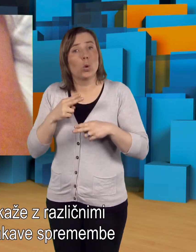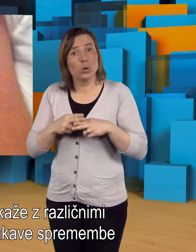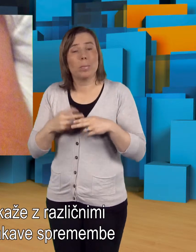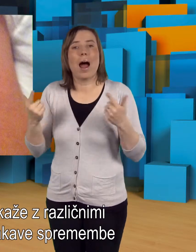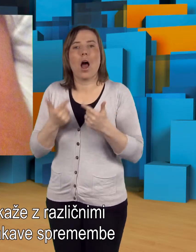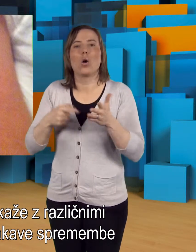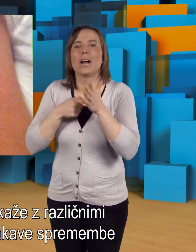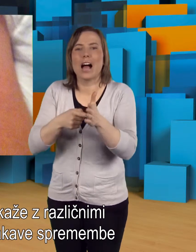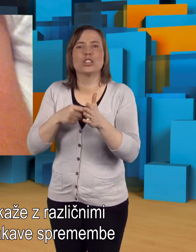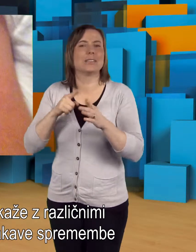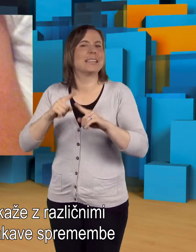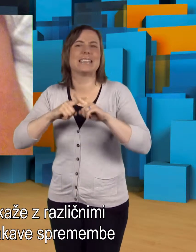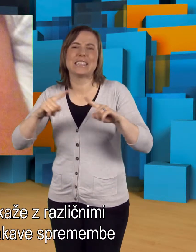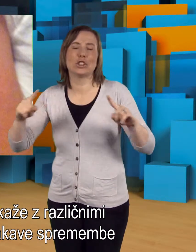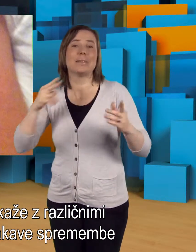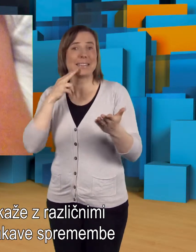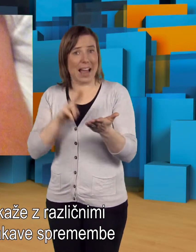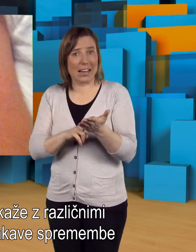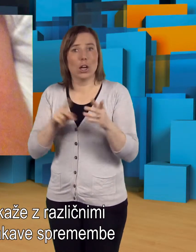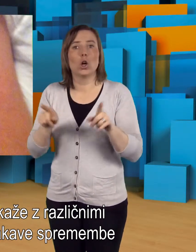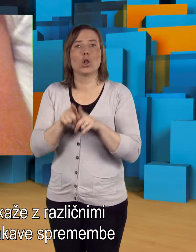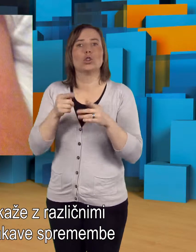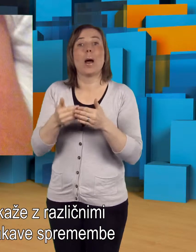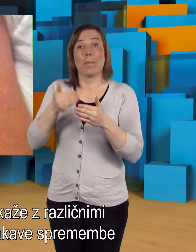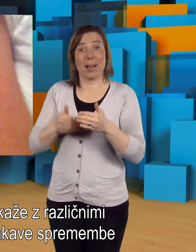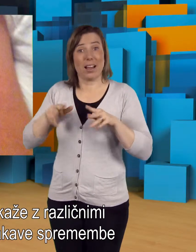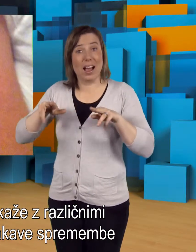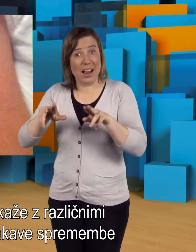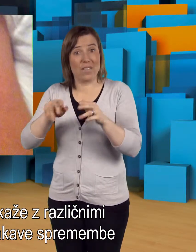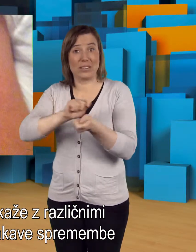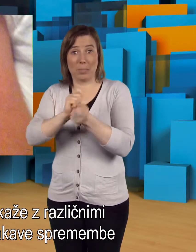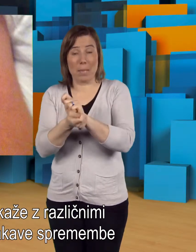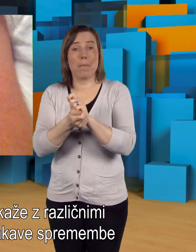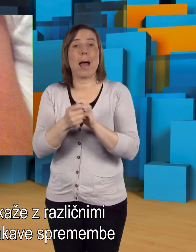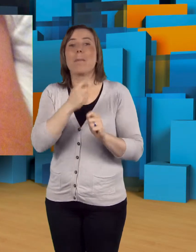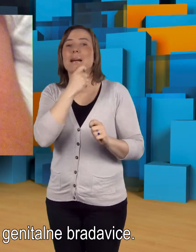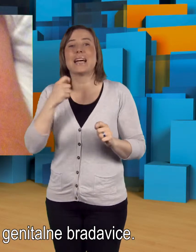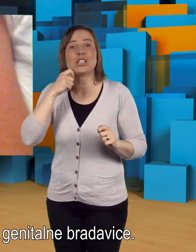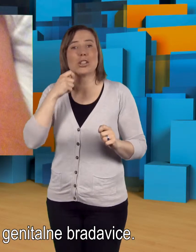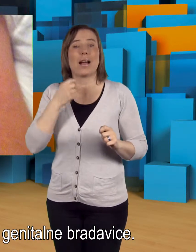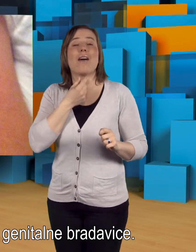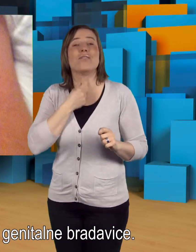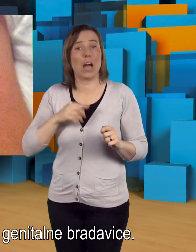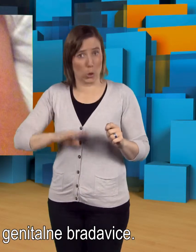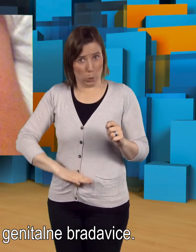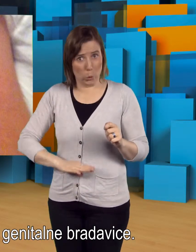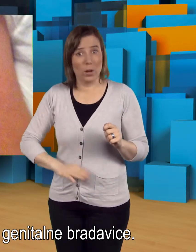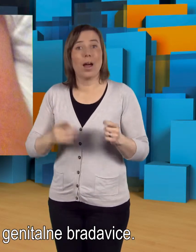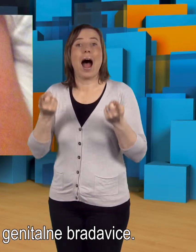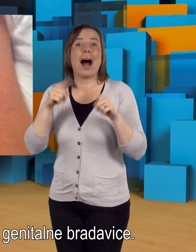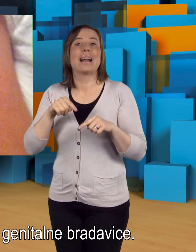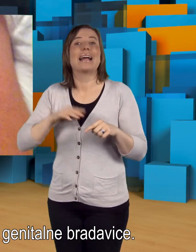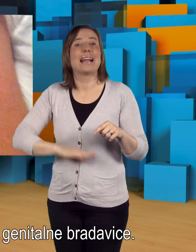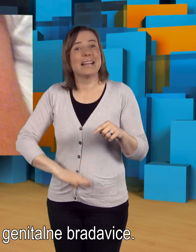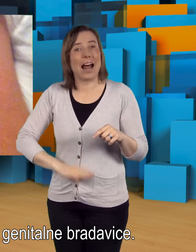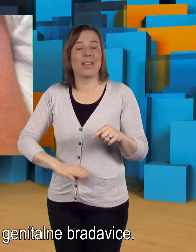Okužba se lahko kaže z različnimi znaki, kot so predrakave spremembe materničnega vratu ali genitalne bradavice.